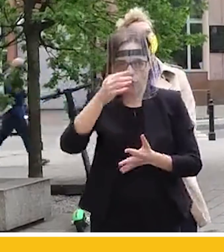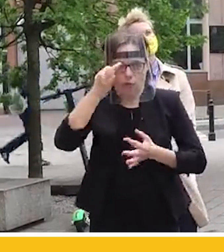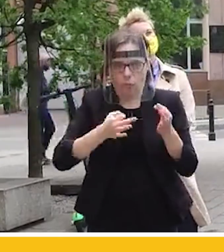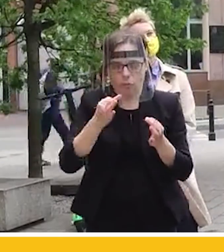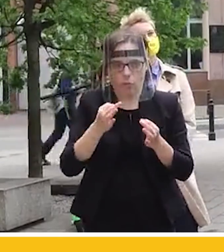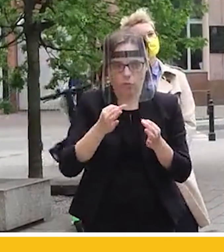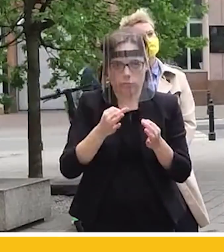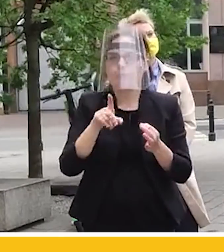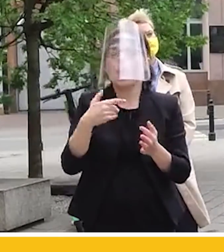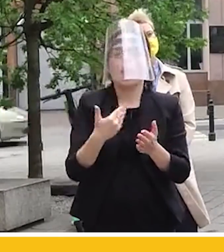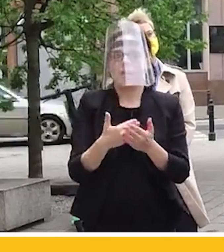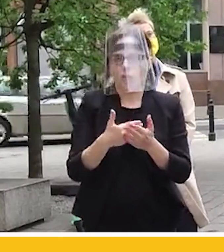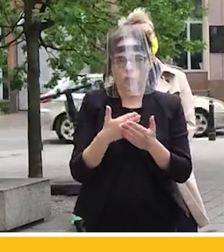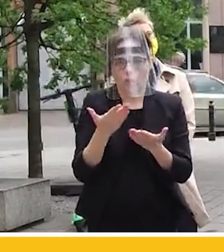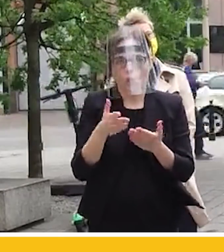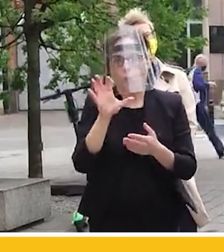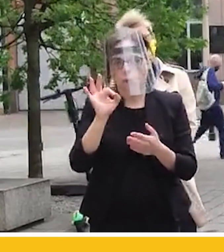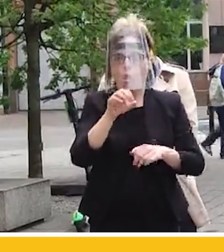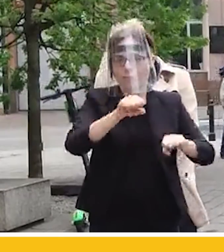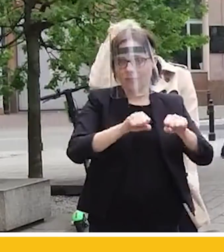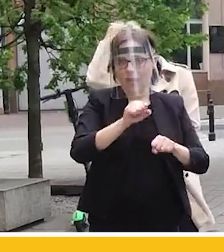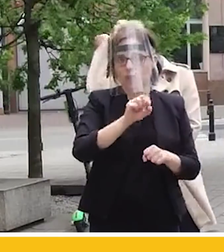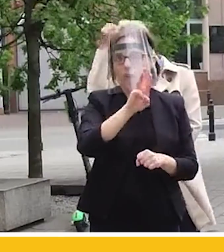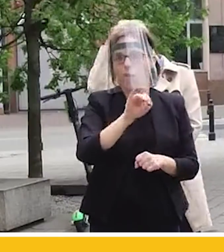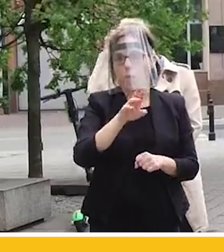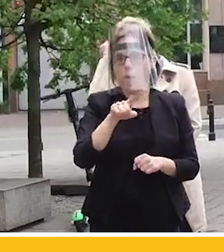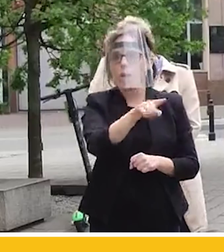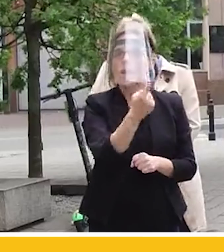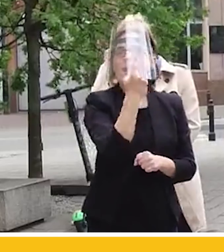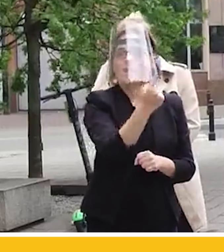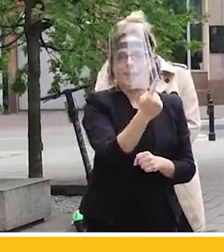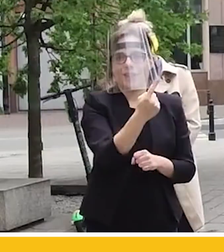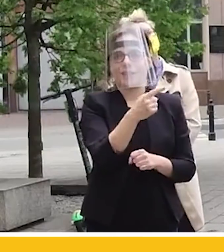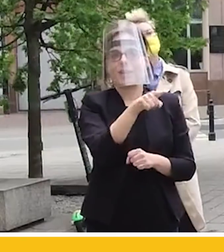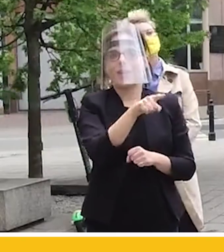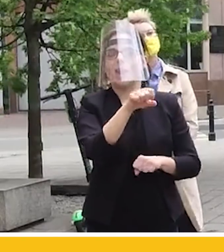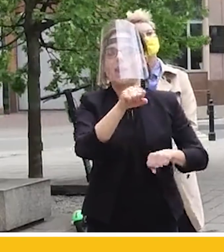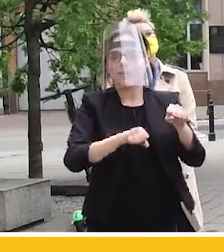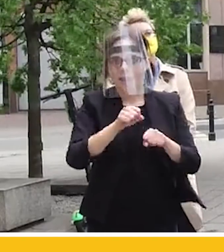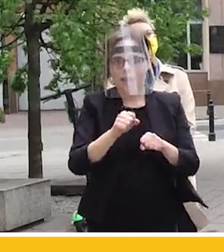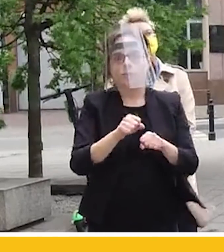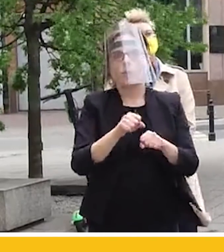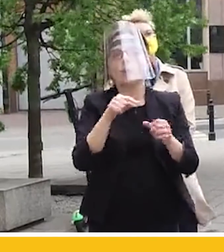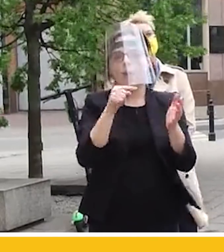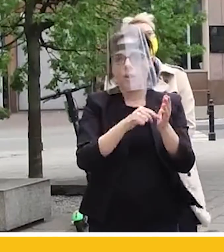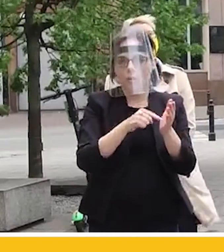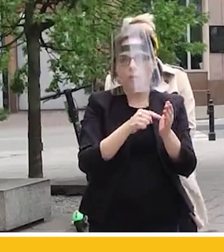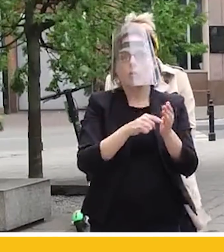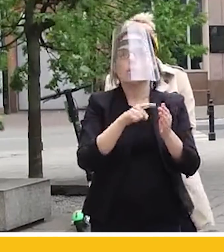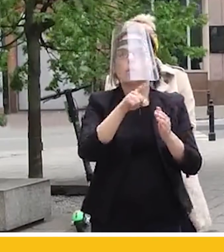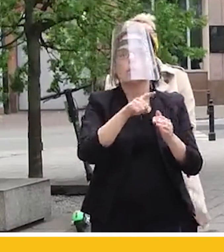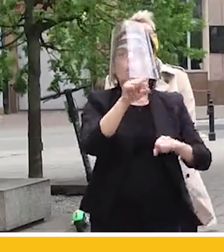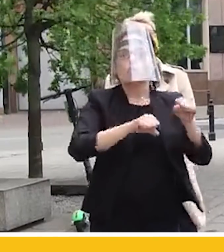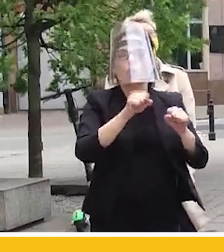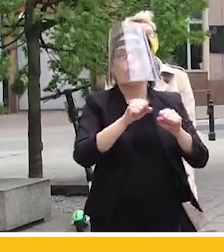a dlaczego nie powinien mieć? Dlatego, że sędzia Wróbel jest jedynym sędzią przedstawionym formalnie przez zgromadzenie ogólne